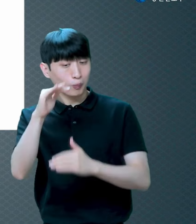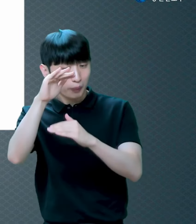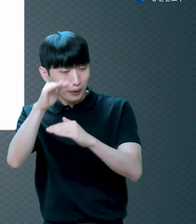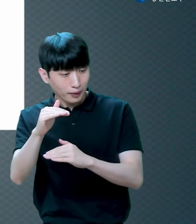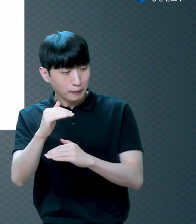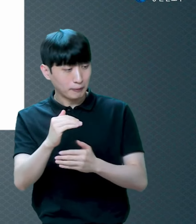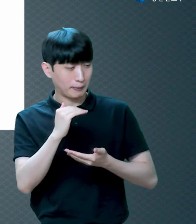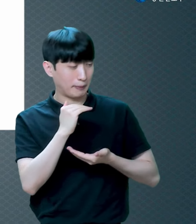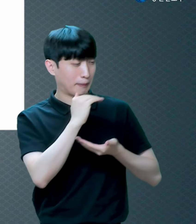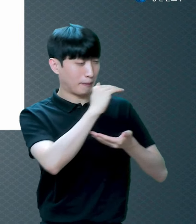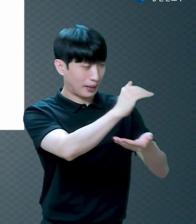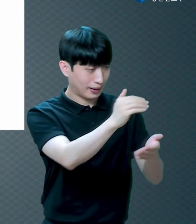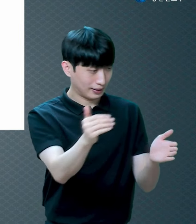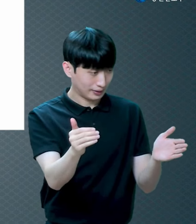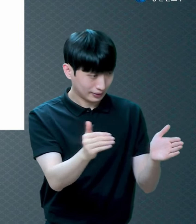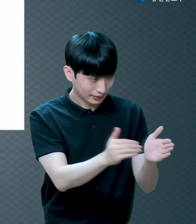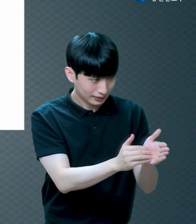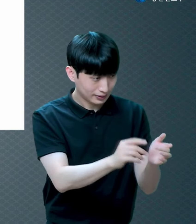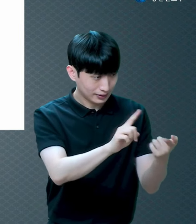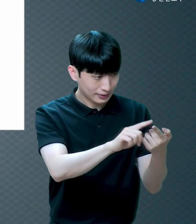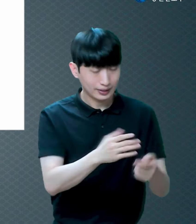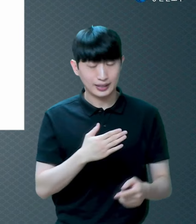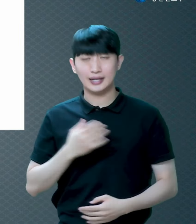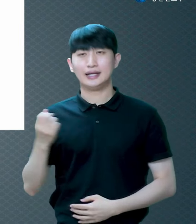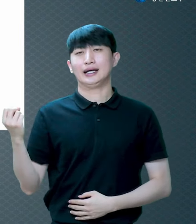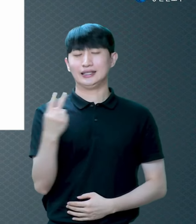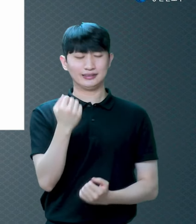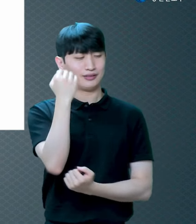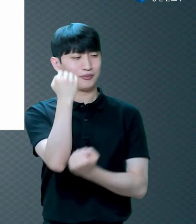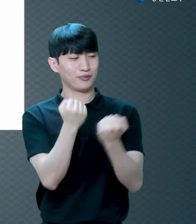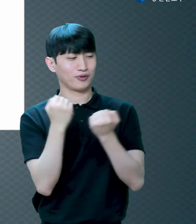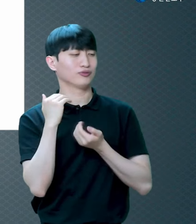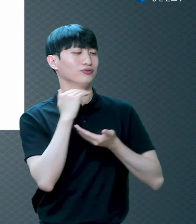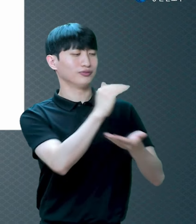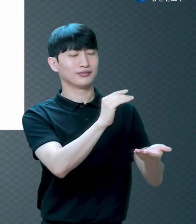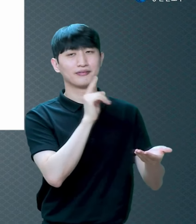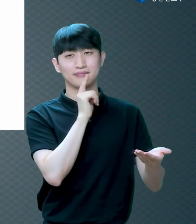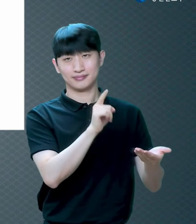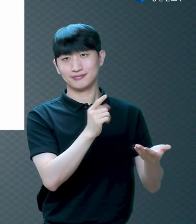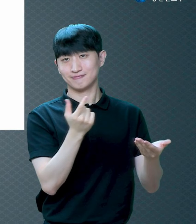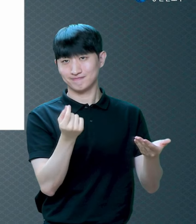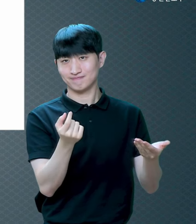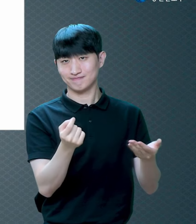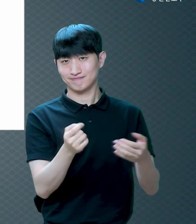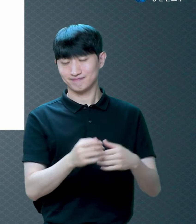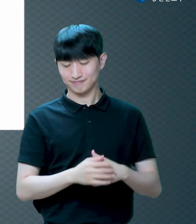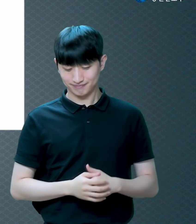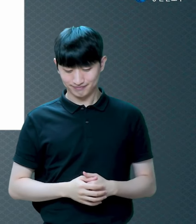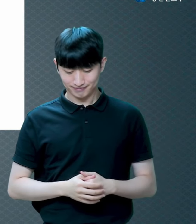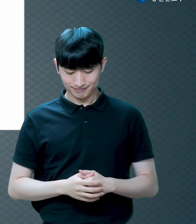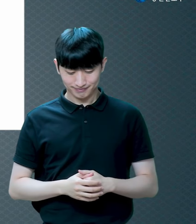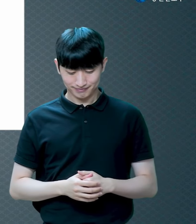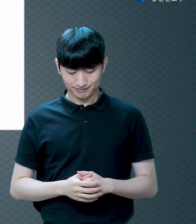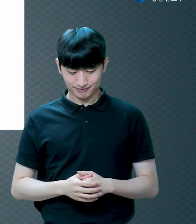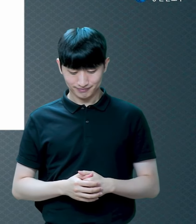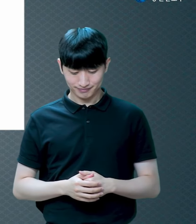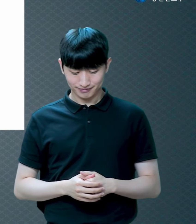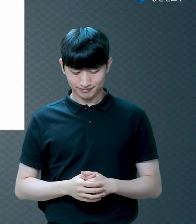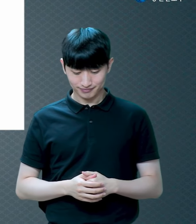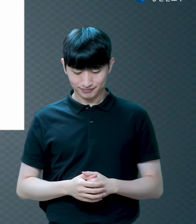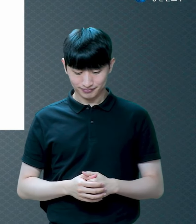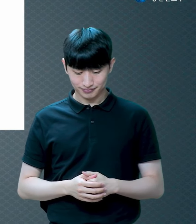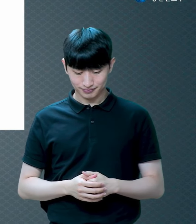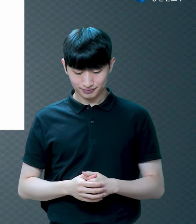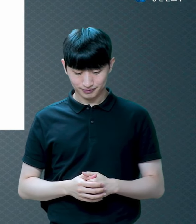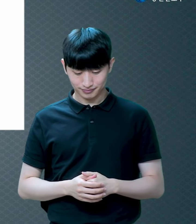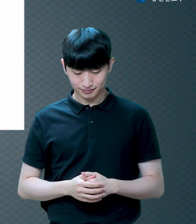그거 내가 다시 말한다 그런 의미예요 보금을 처음 듣는 게 아닙니다 너희로